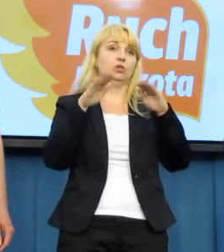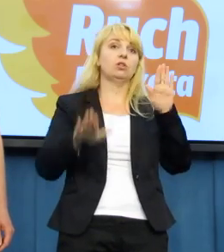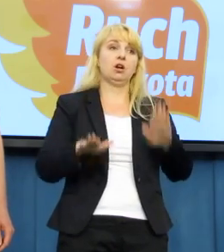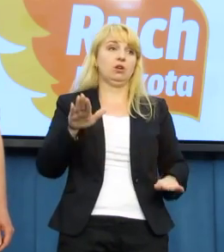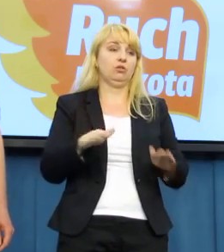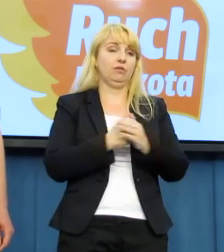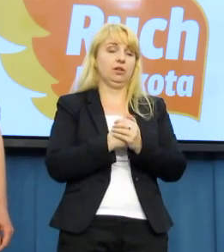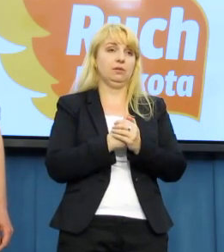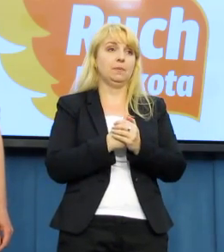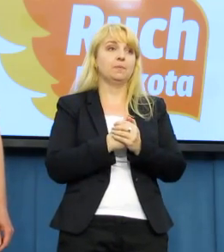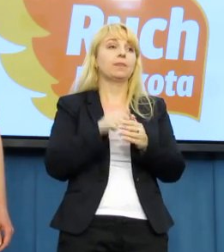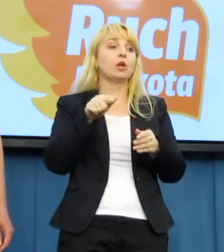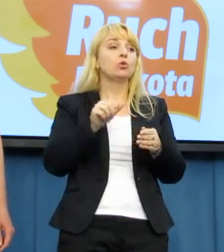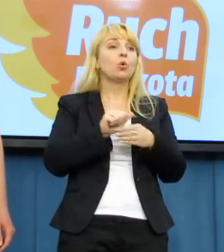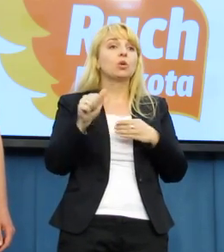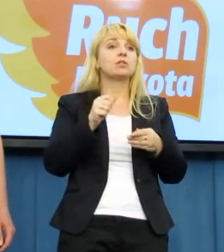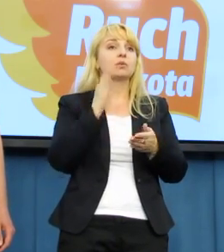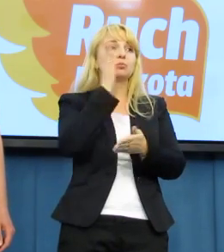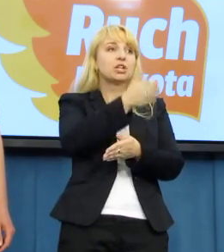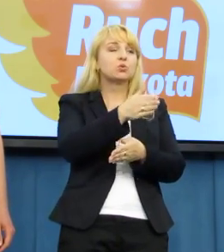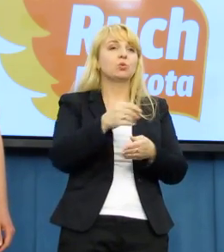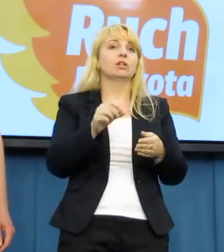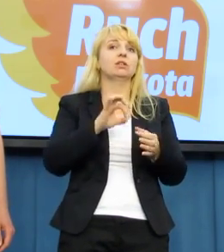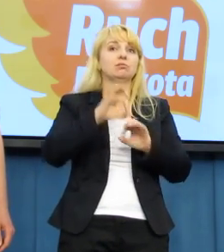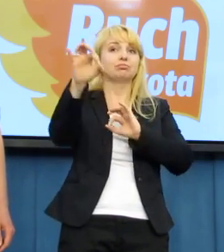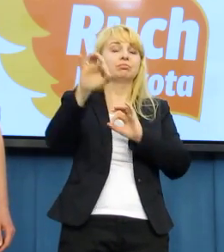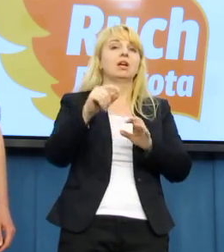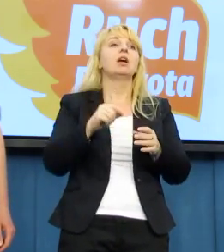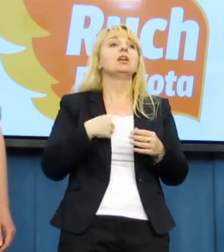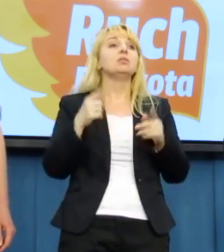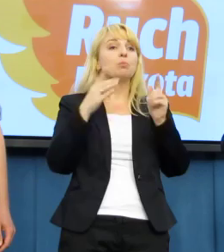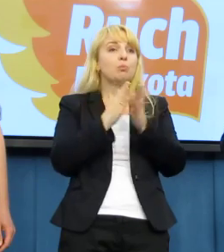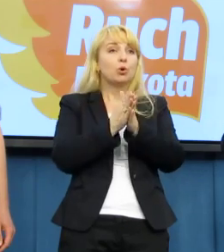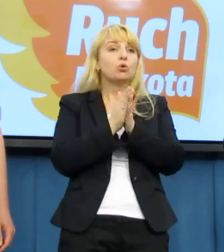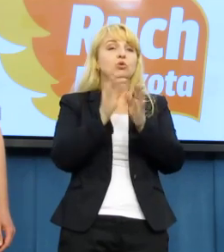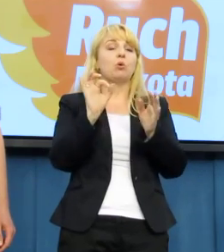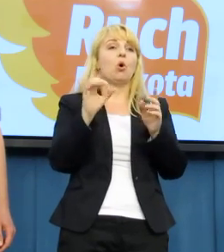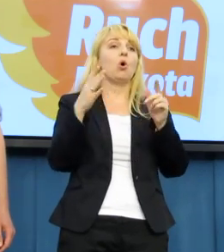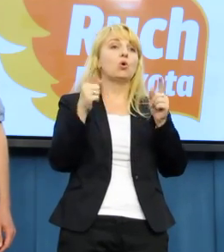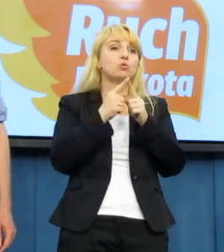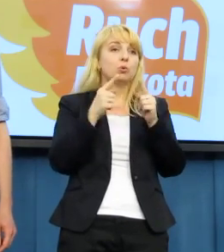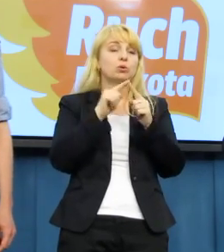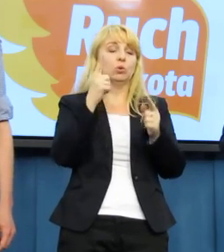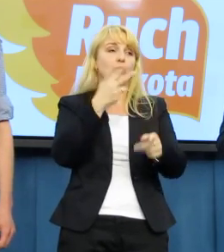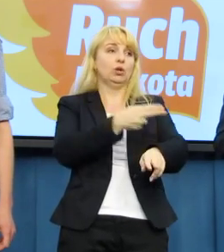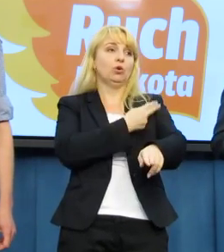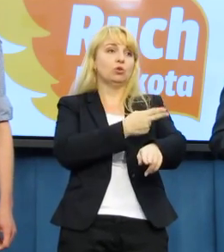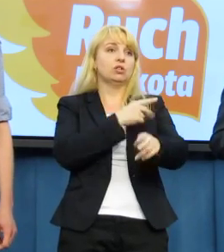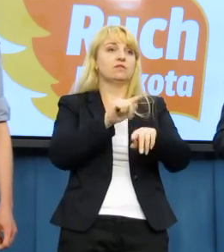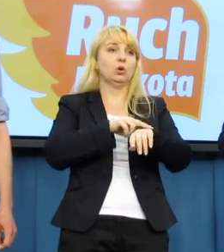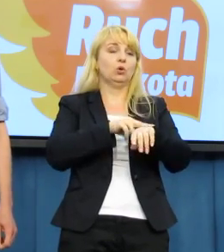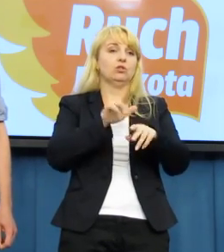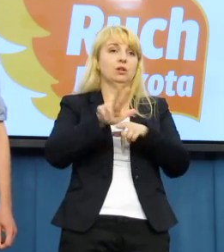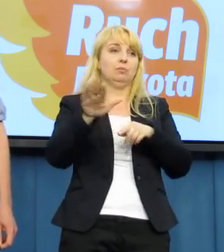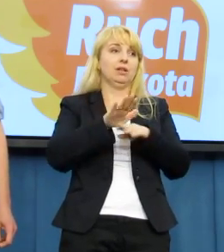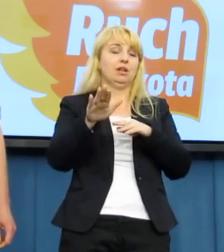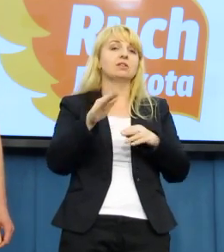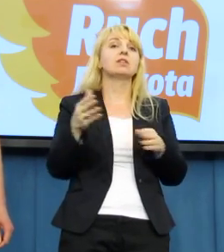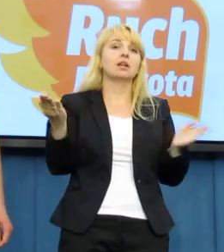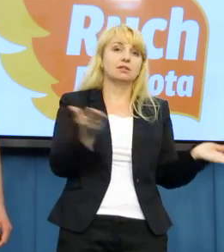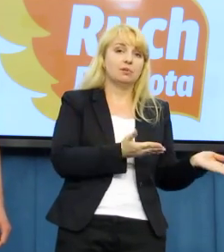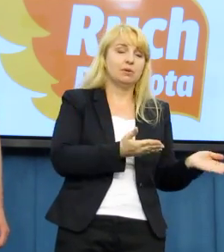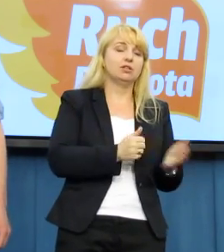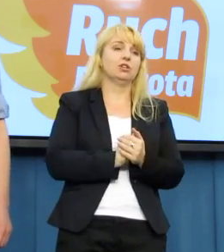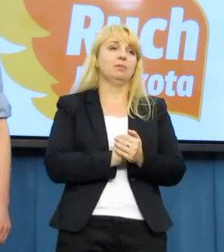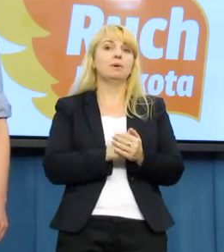Więc z tym przesłaniem 2 czerwca spotykamy się o godzinie 15 na Paradzie Równości. Zapraszam. Dziękujemy